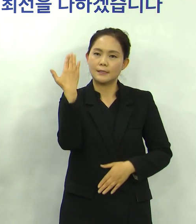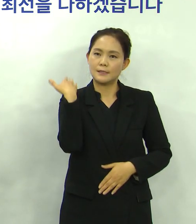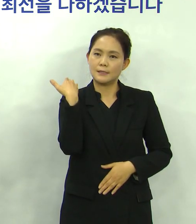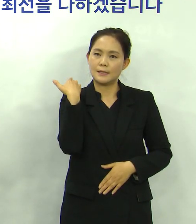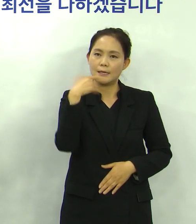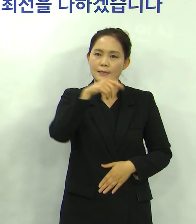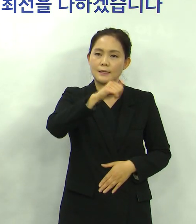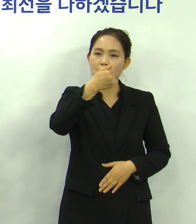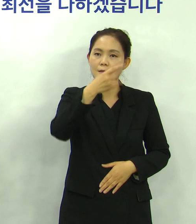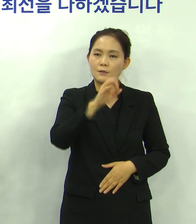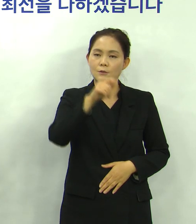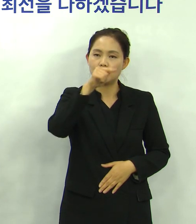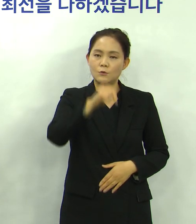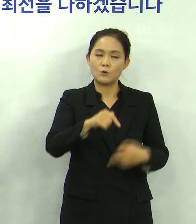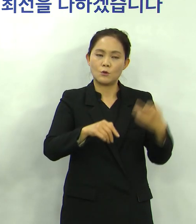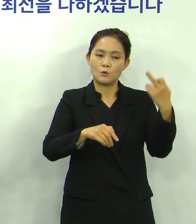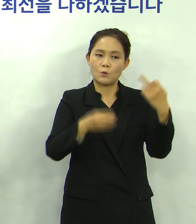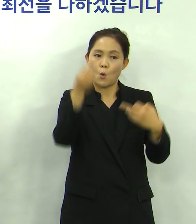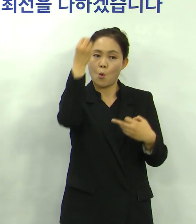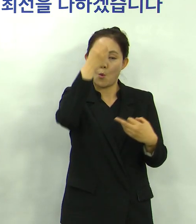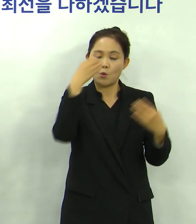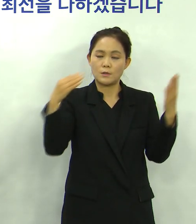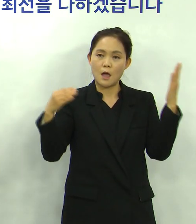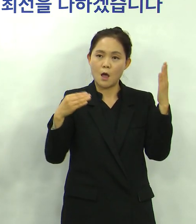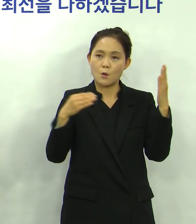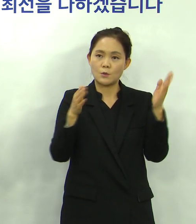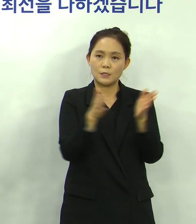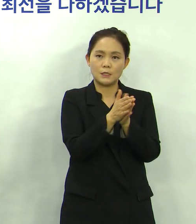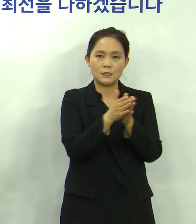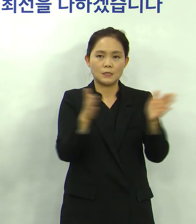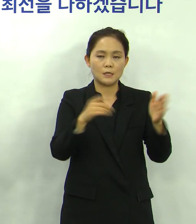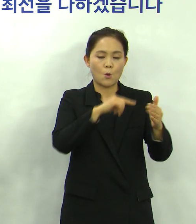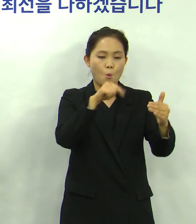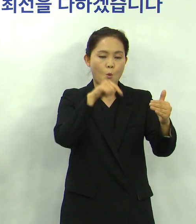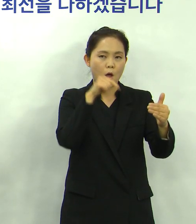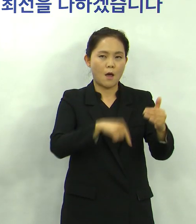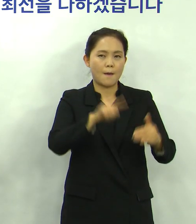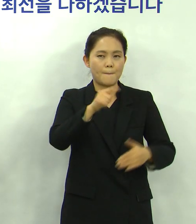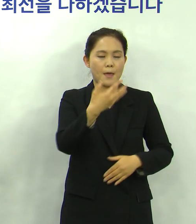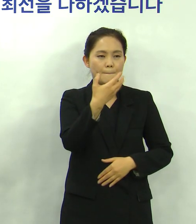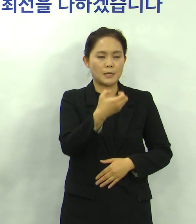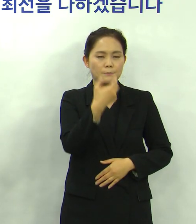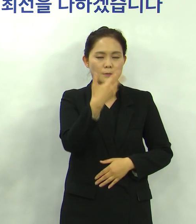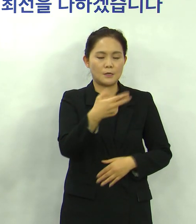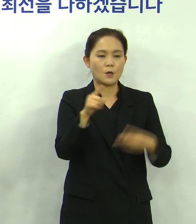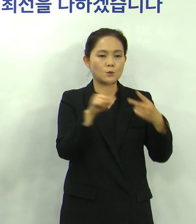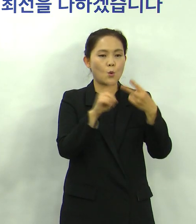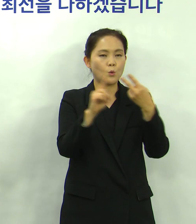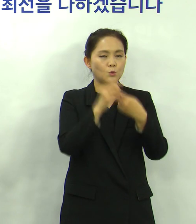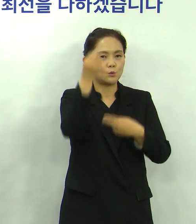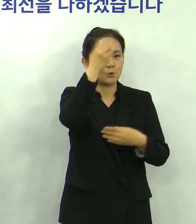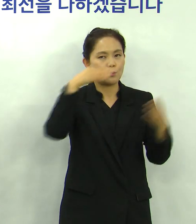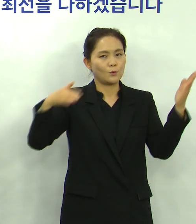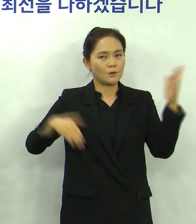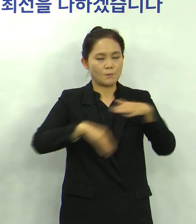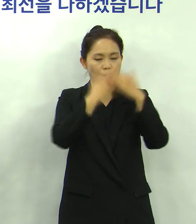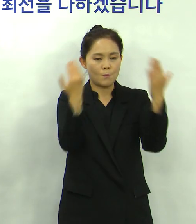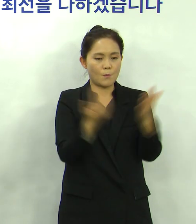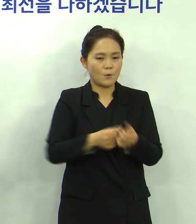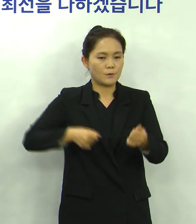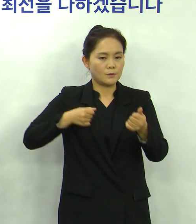기흥구에 12개 고등학교를 시작으로 간내 187개 초중고개 전체의